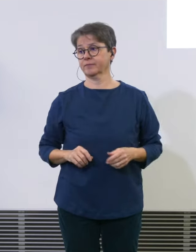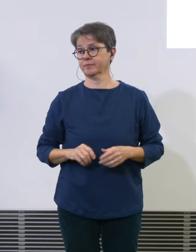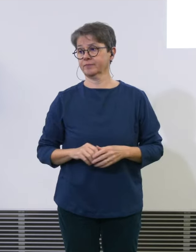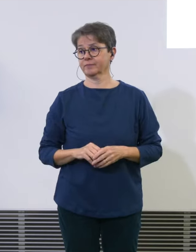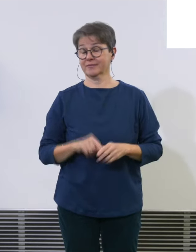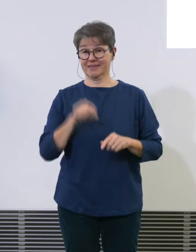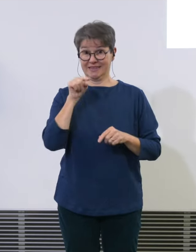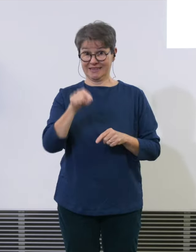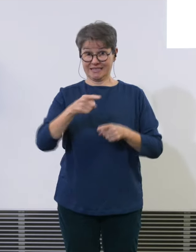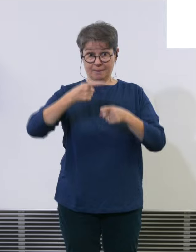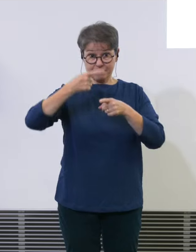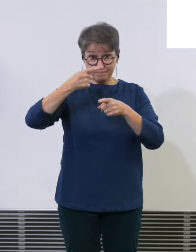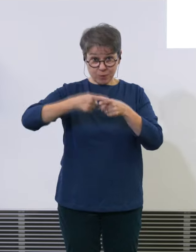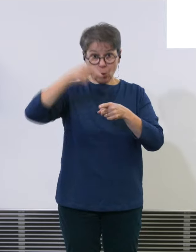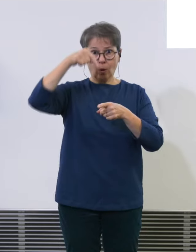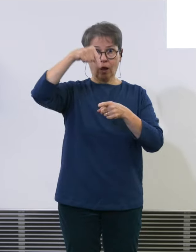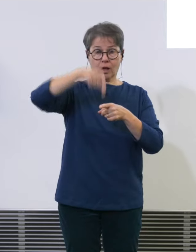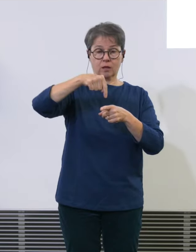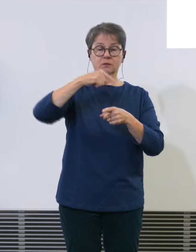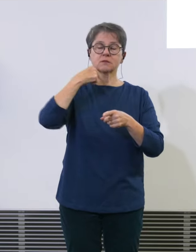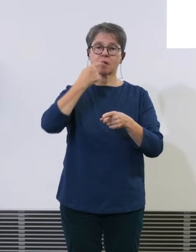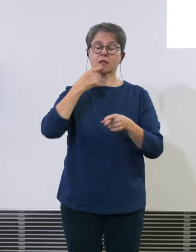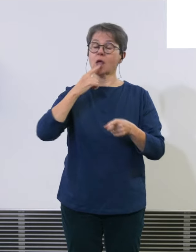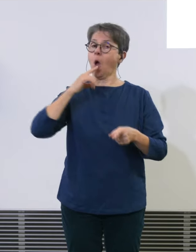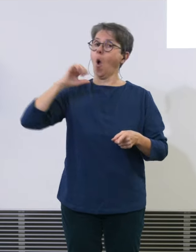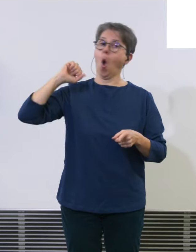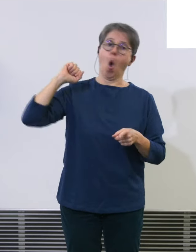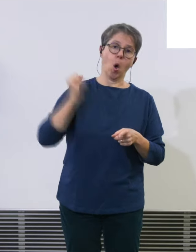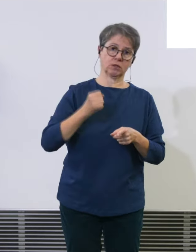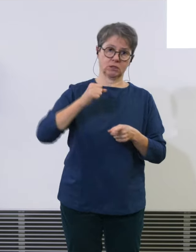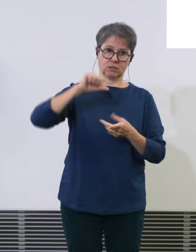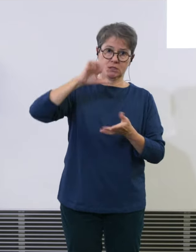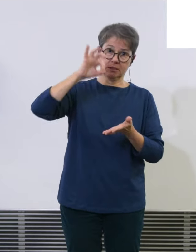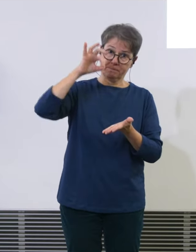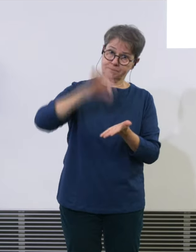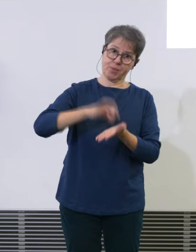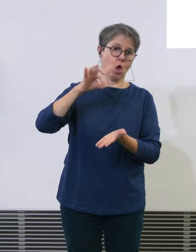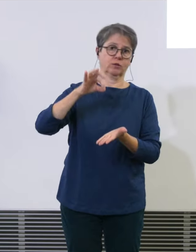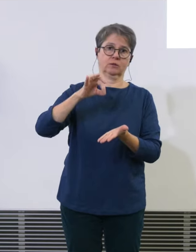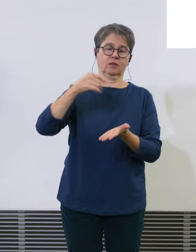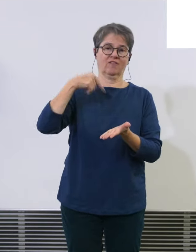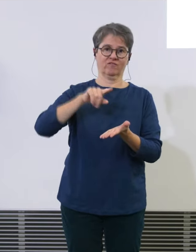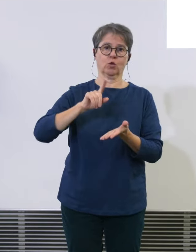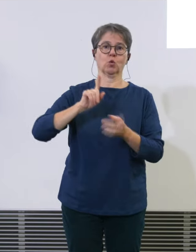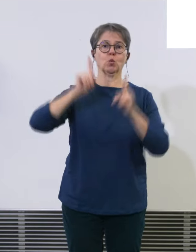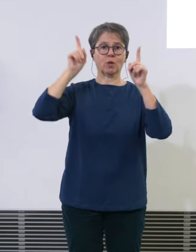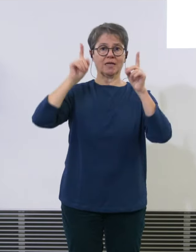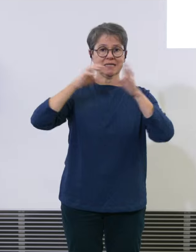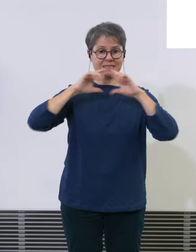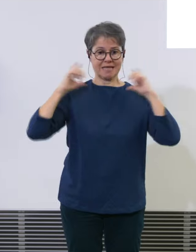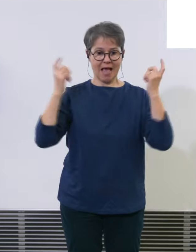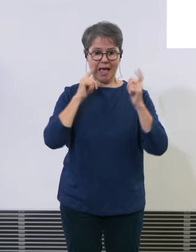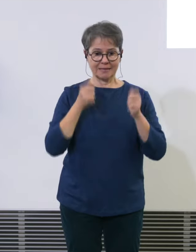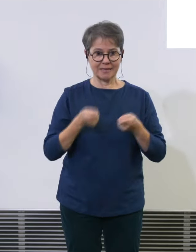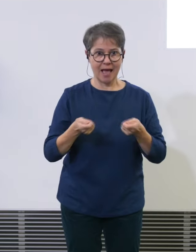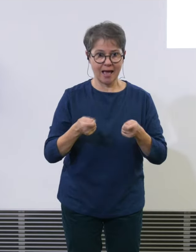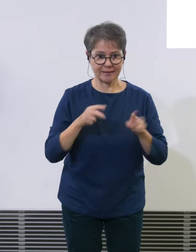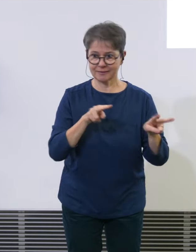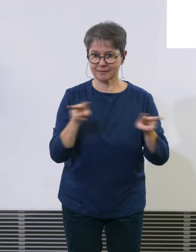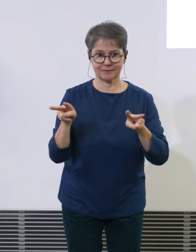für uns das Hotspot. Das ist ein Risiko-Hotspot für die Skyguide und für die Flugsicherung. Und es gilt